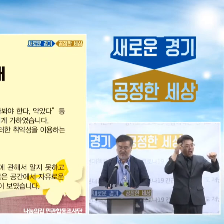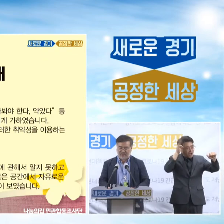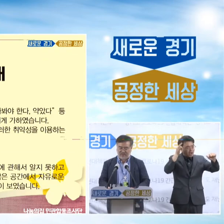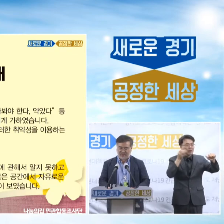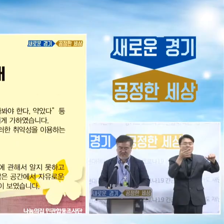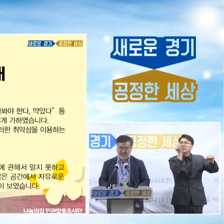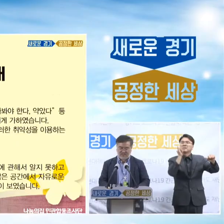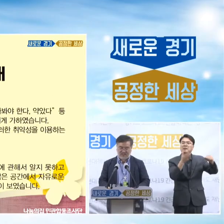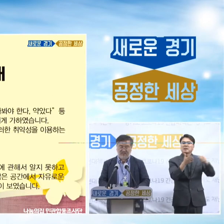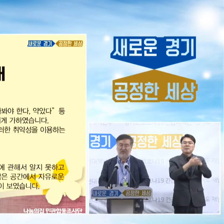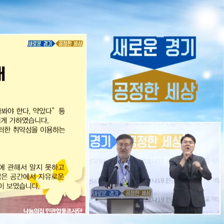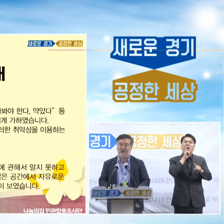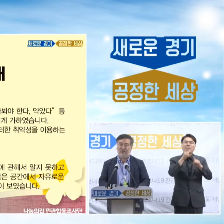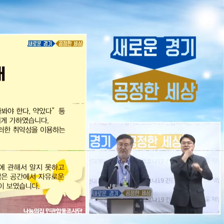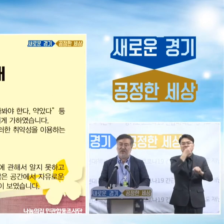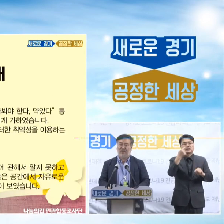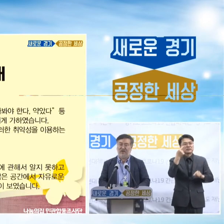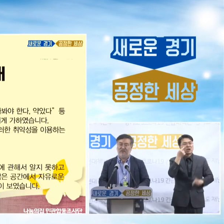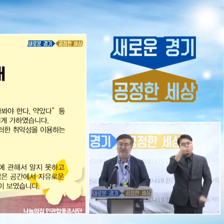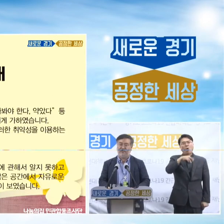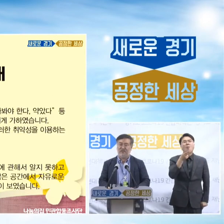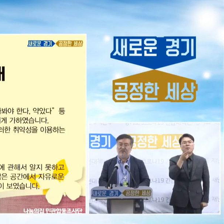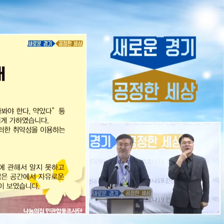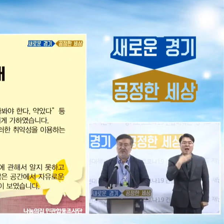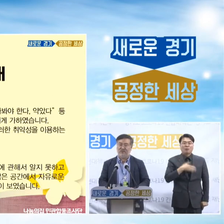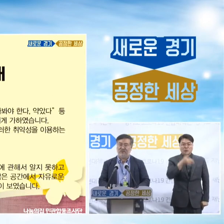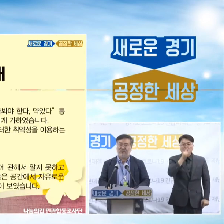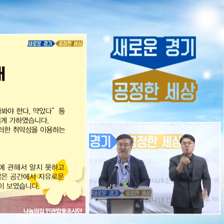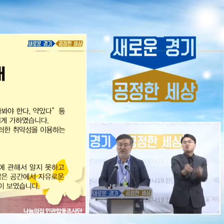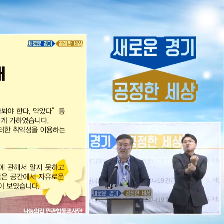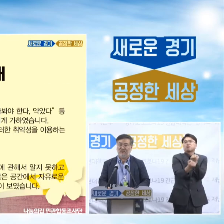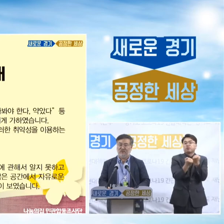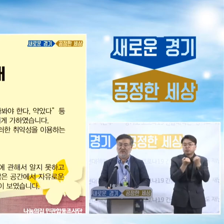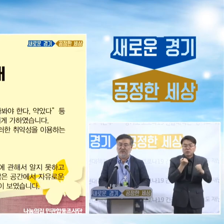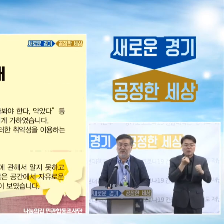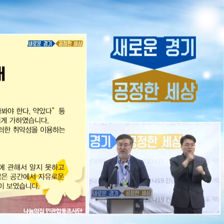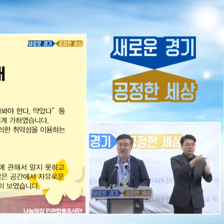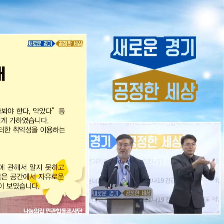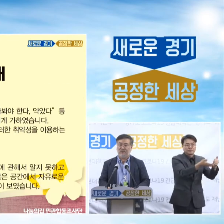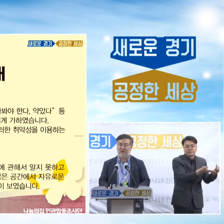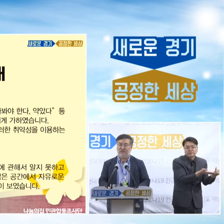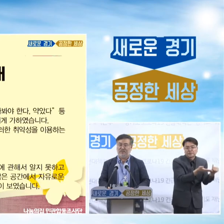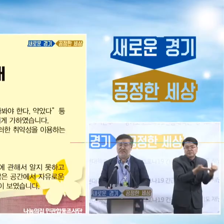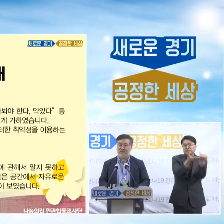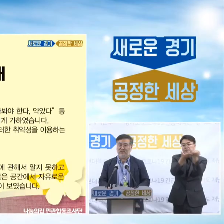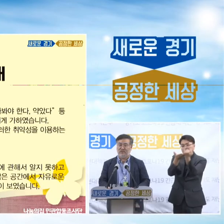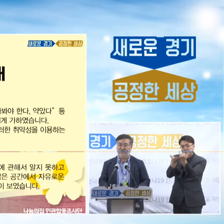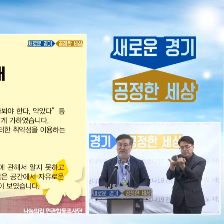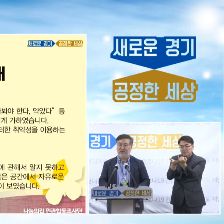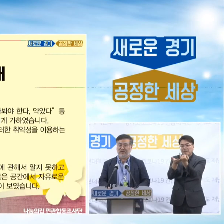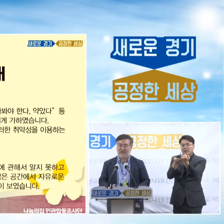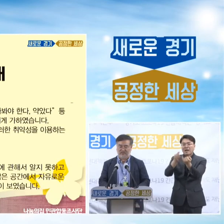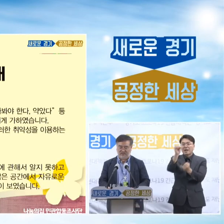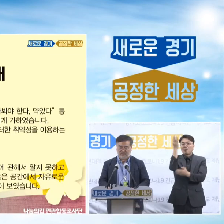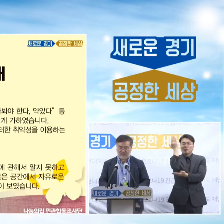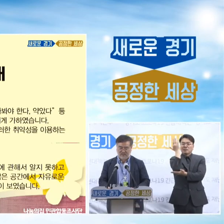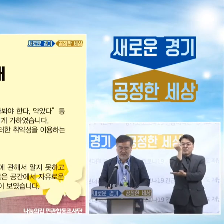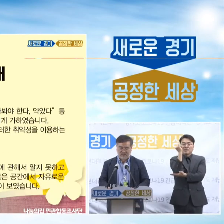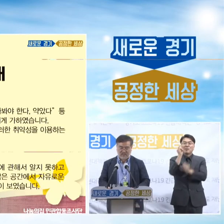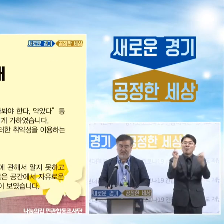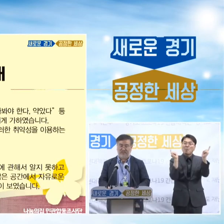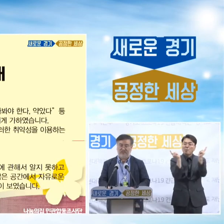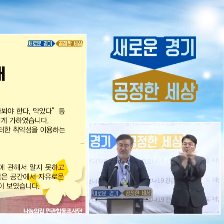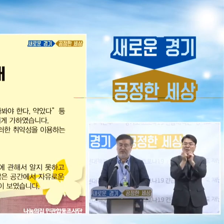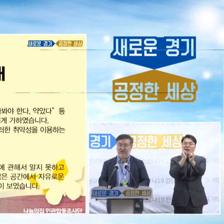할머니의 말씀이 효력이 없다 하는 것을 인정하면서도 이분을 또 밖으로 모시고 나가서 언론 인터뷰에 응하게 하는 등